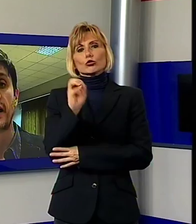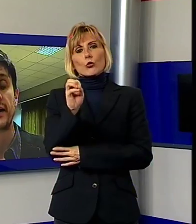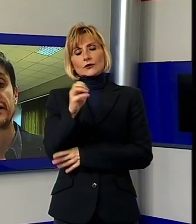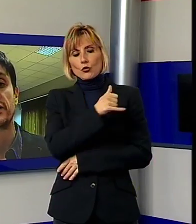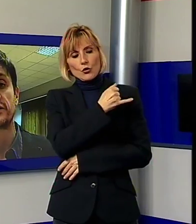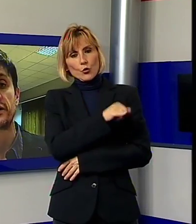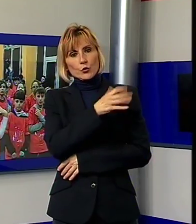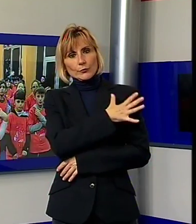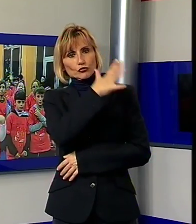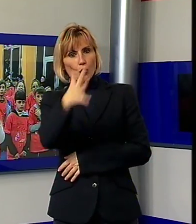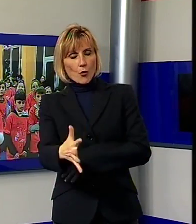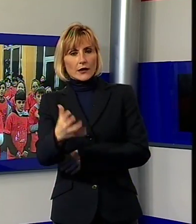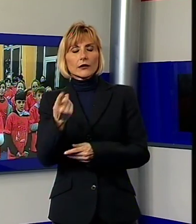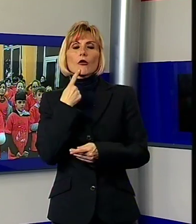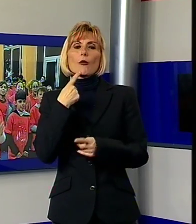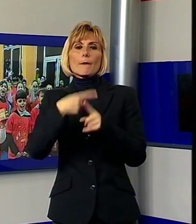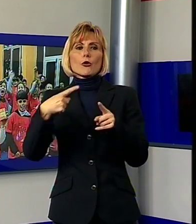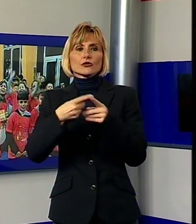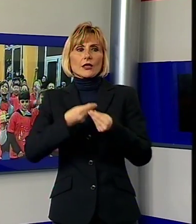anni del nostro territorio positivamente. Scarti!